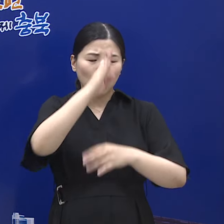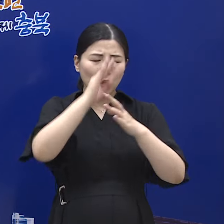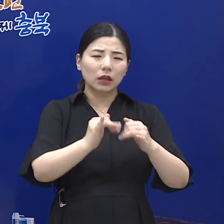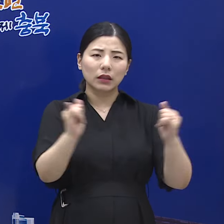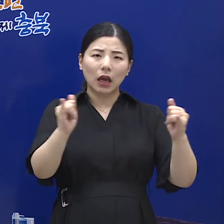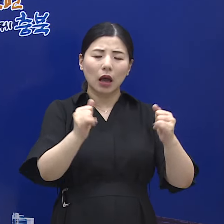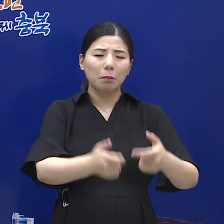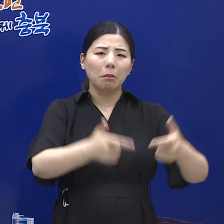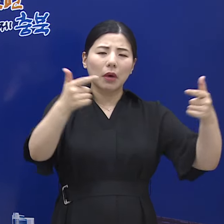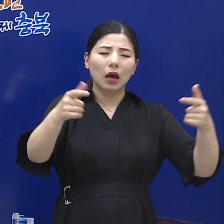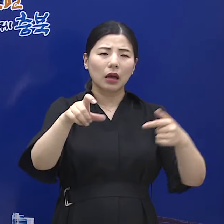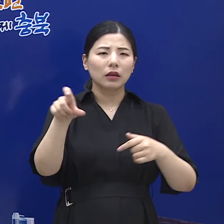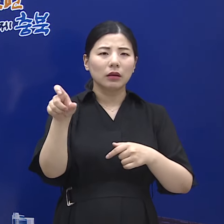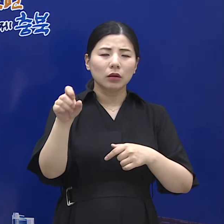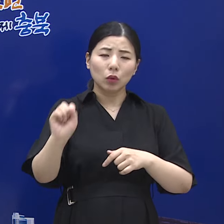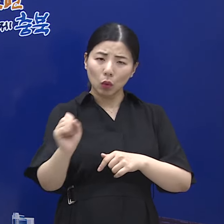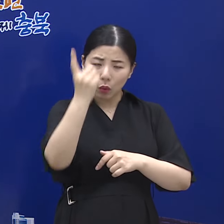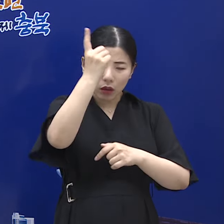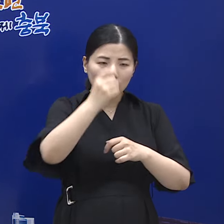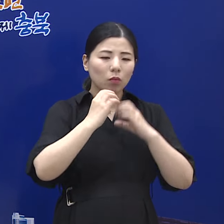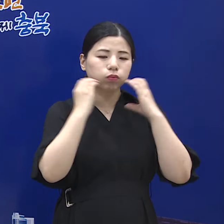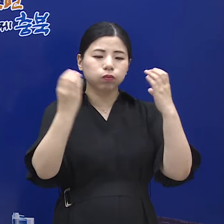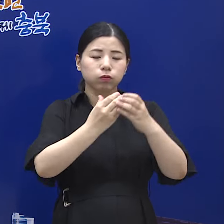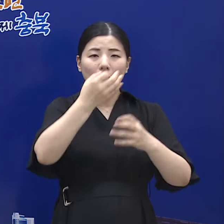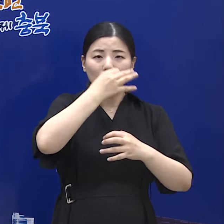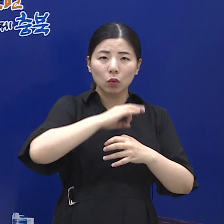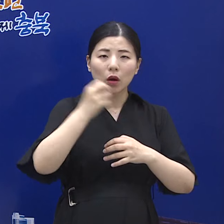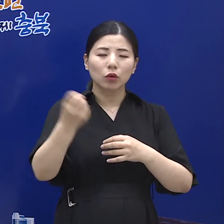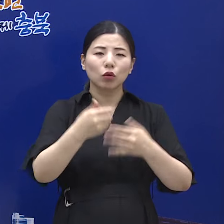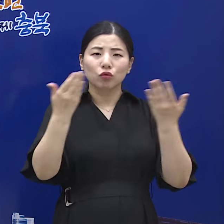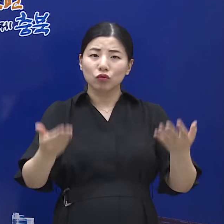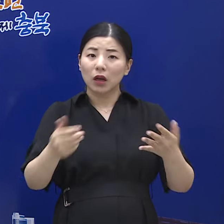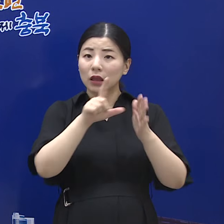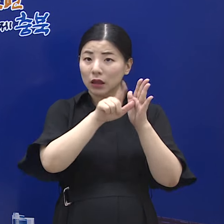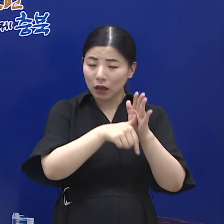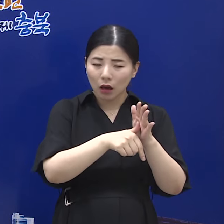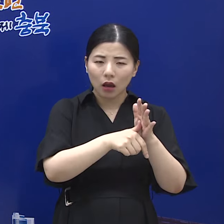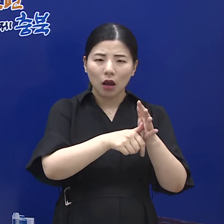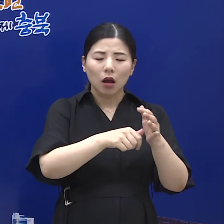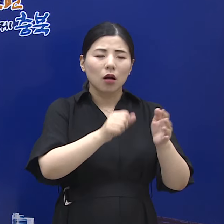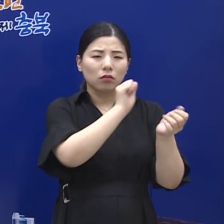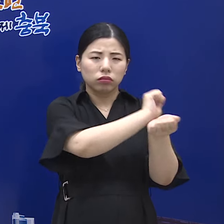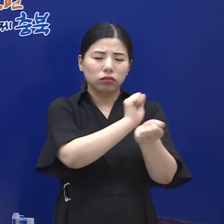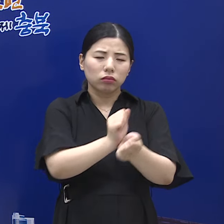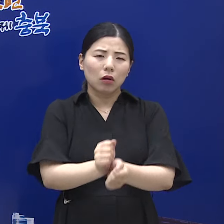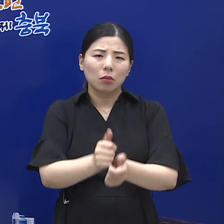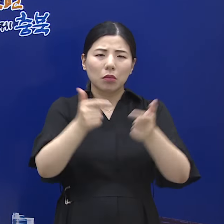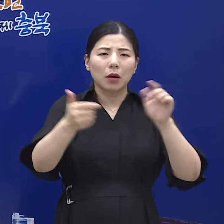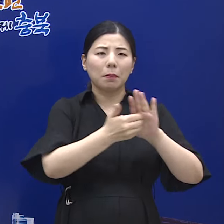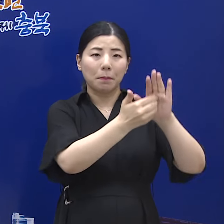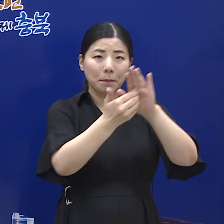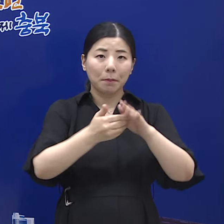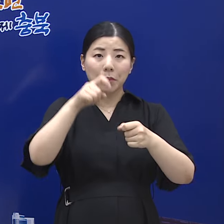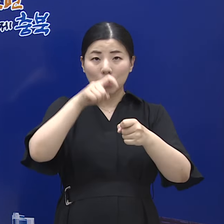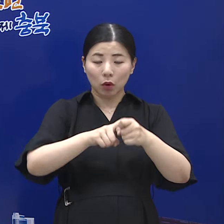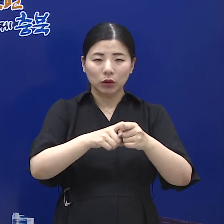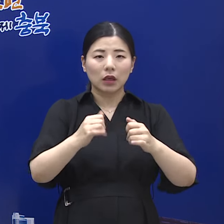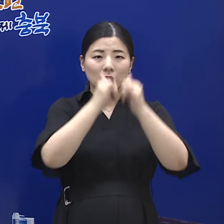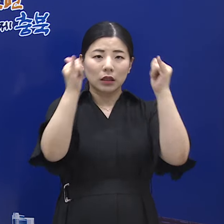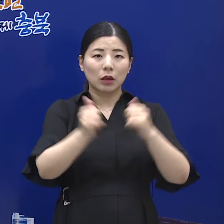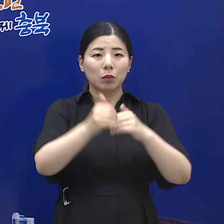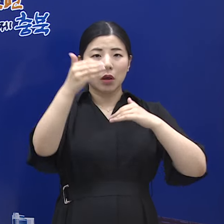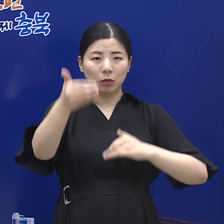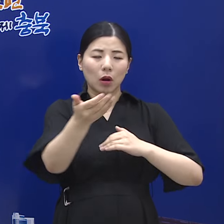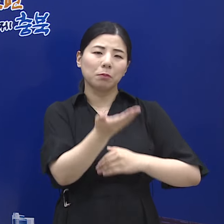풍선효과와 휴가철 인구 이동량 증가로 인한 감염 확산에 대응하기 위해서 사회적 거리두기